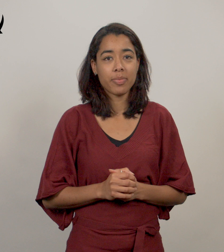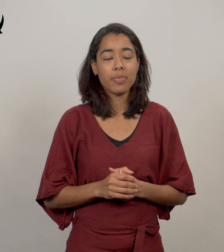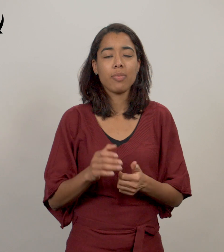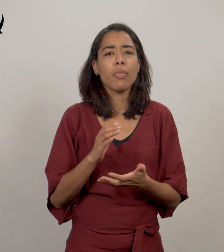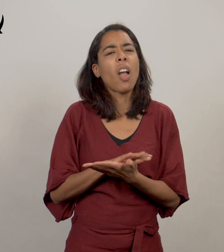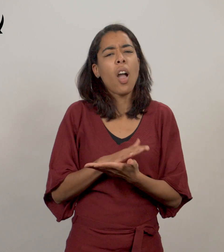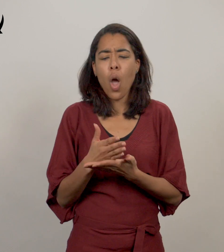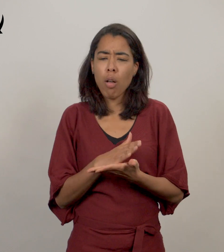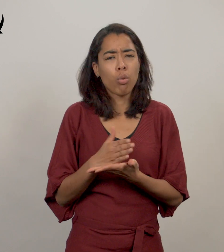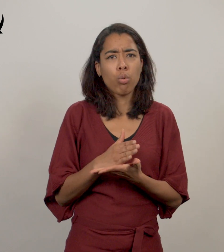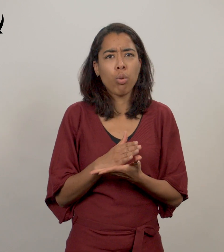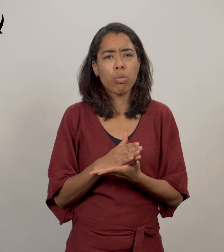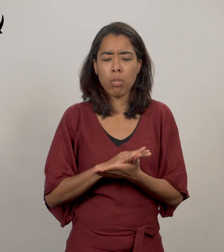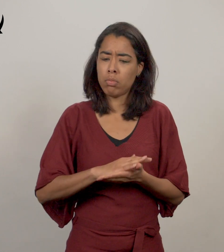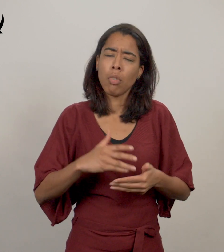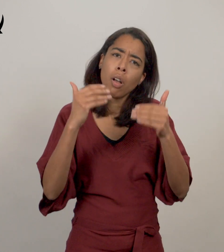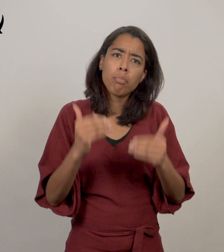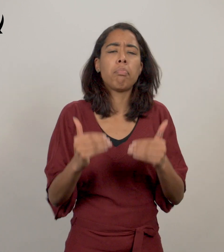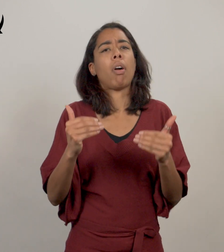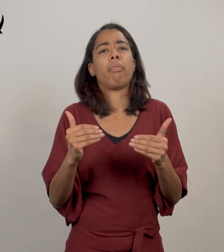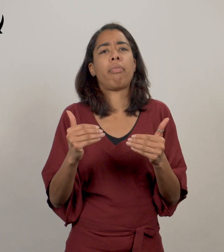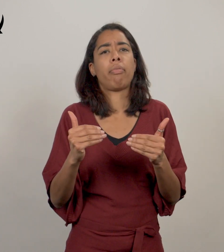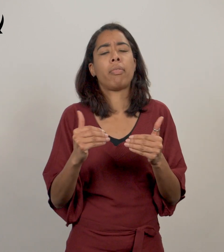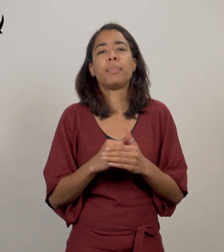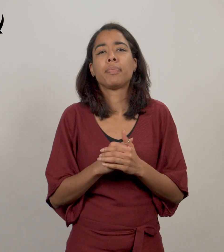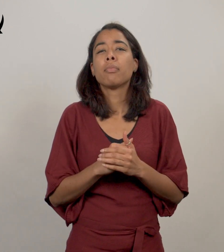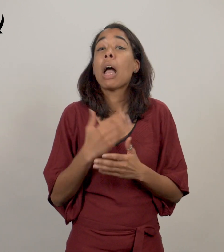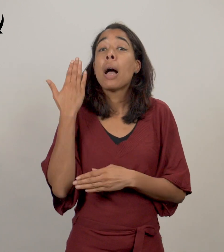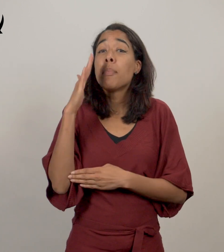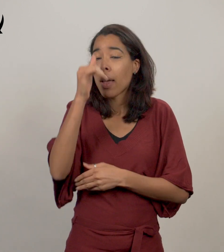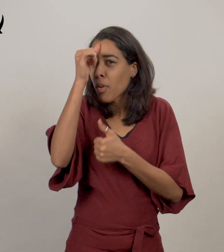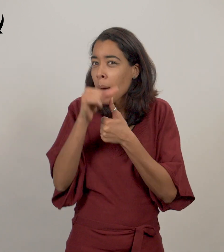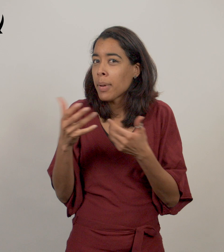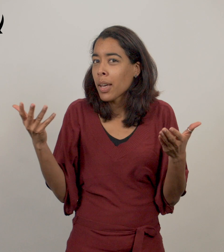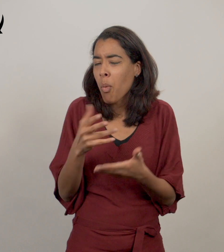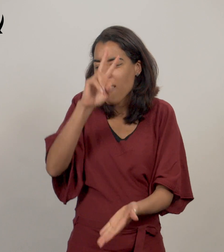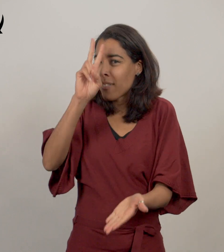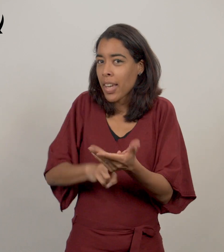Pour terminer cette série au cœur de la nature, j'aimerais vous rappeler une vérité infaillible.